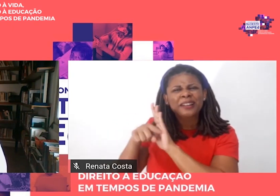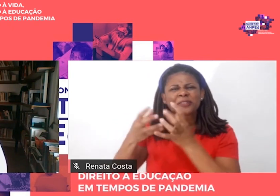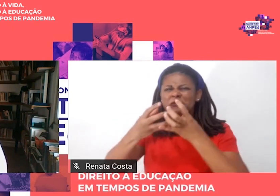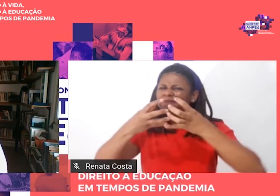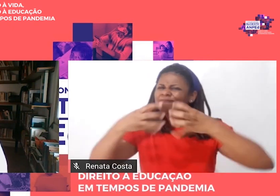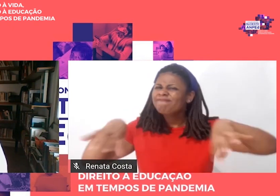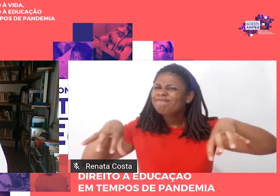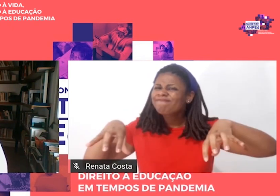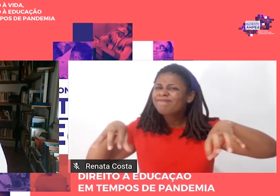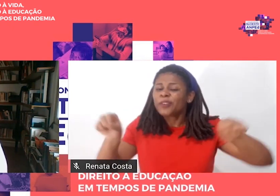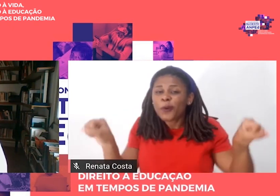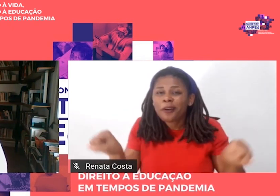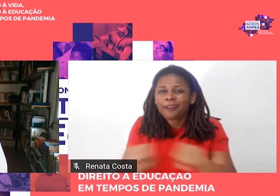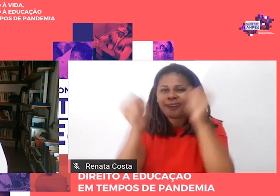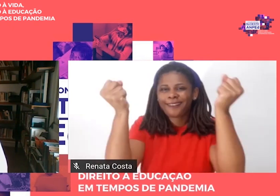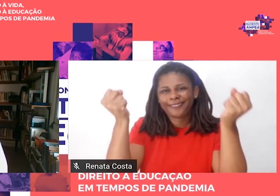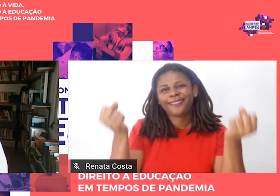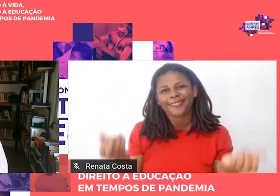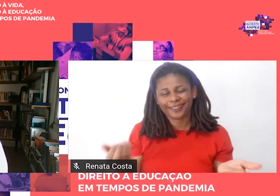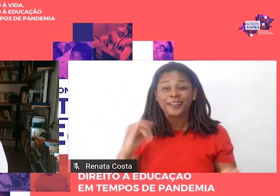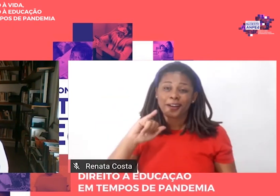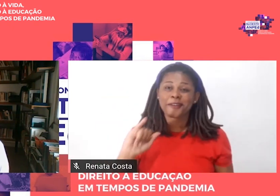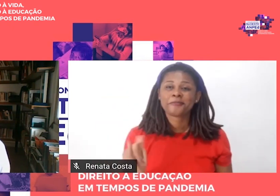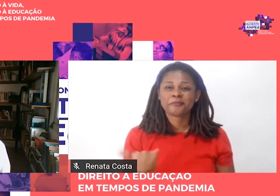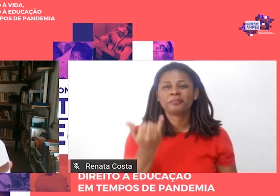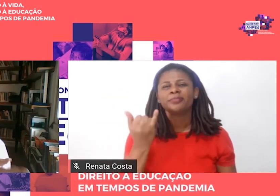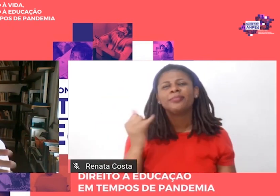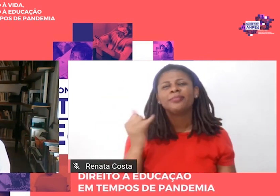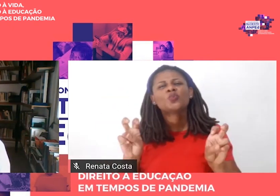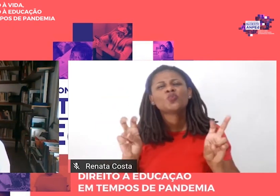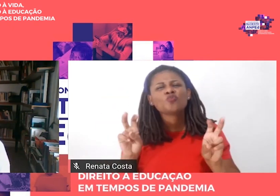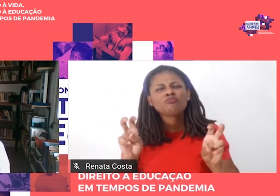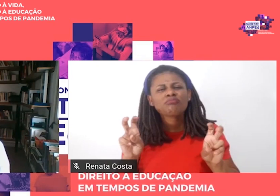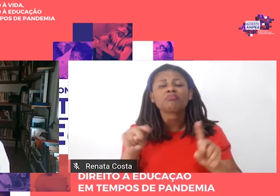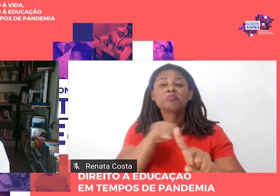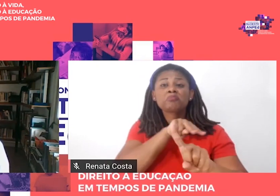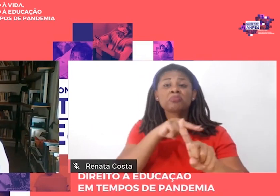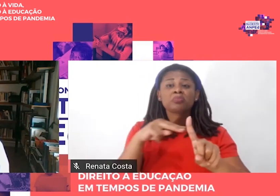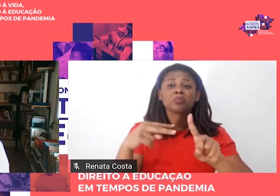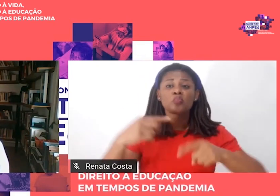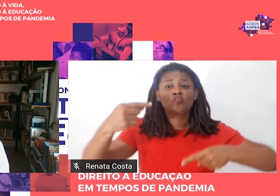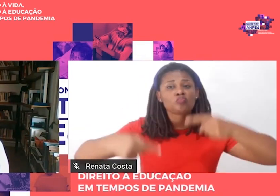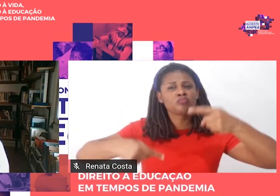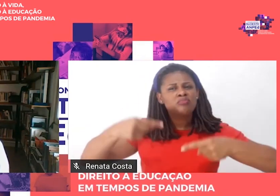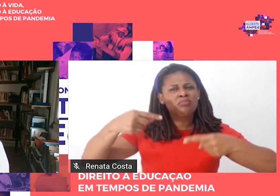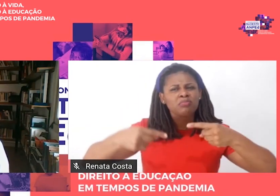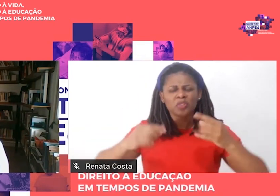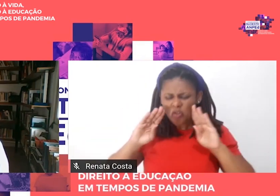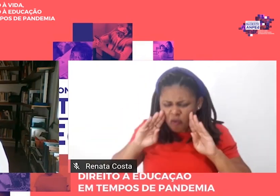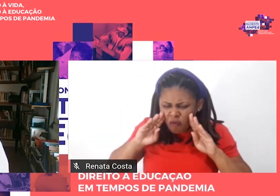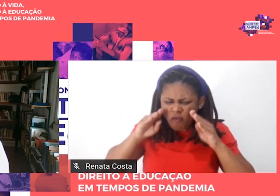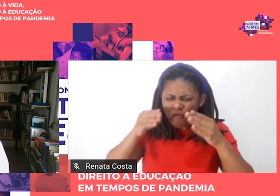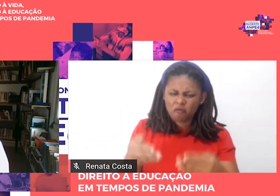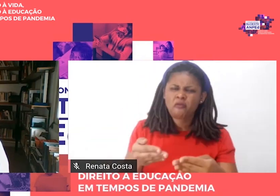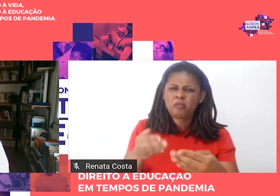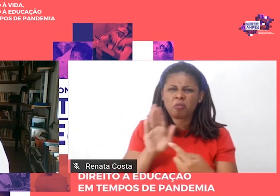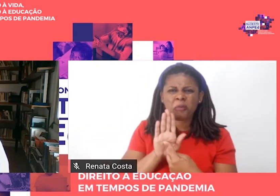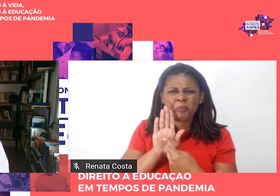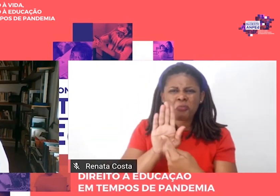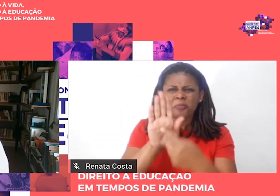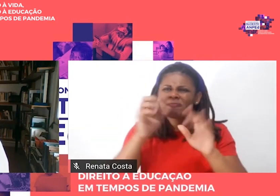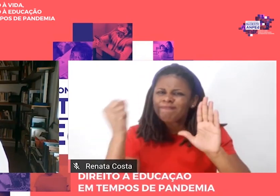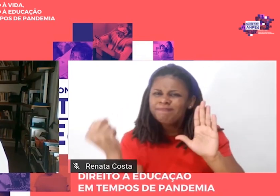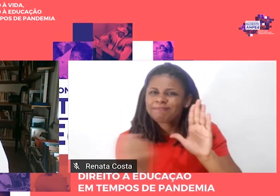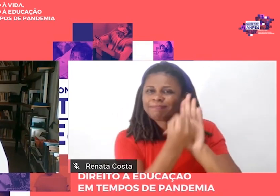saída, já que é abordagem política, eu vou me colocar diretamente no coração do político e enunciei,